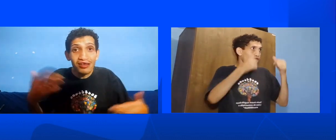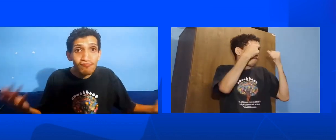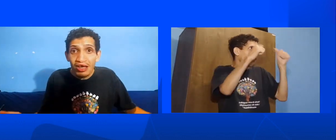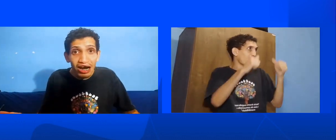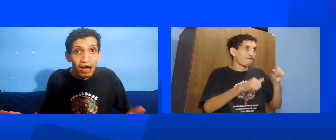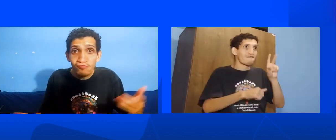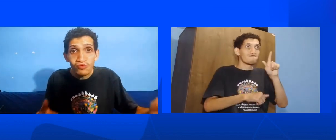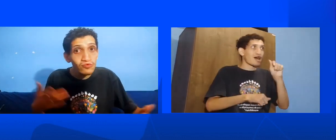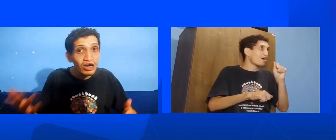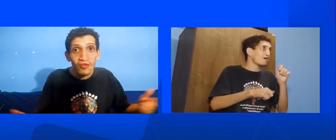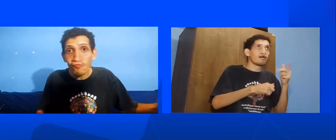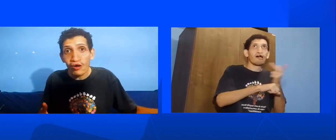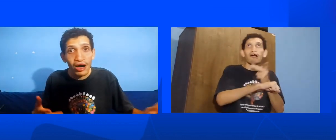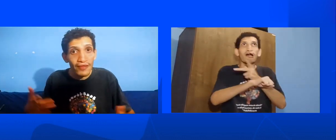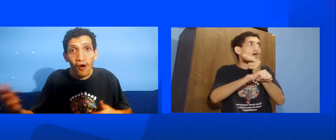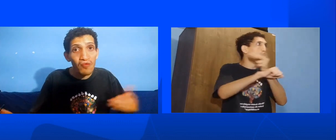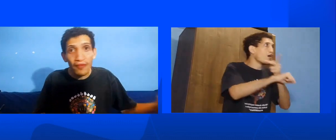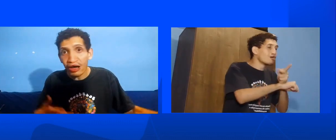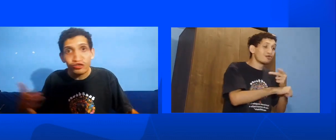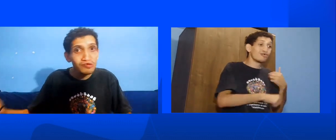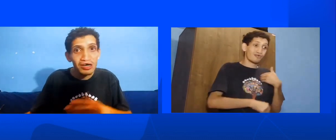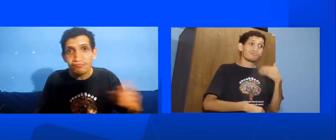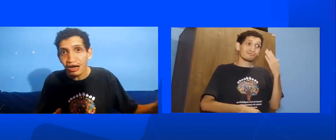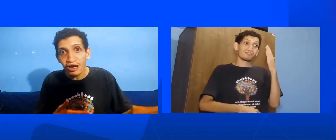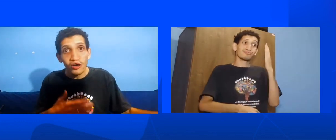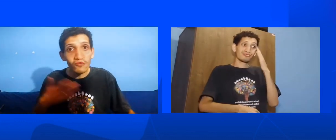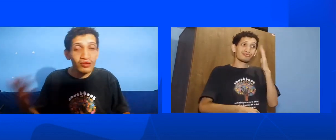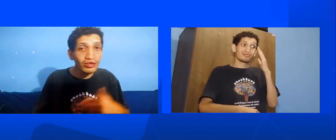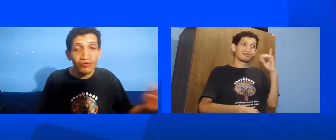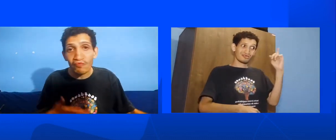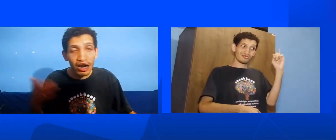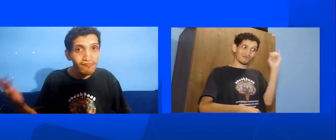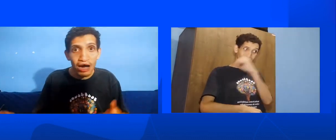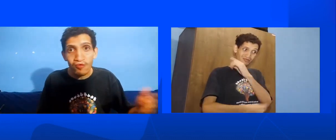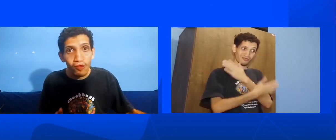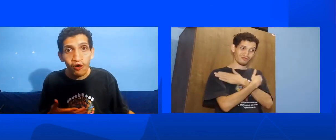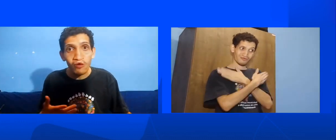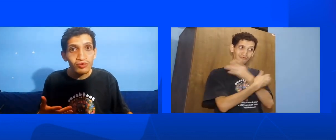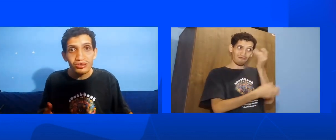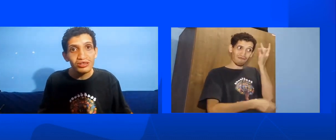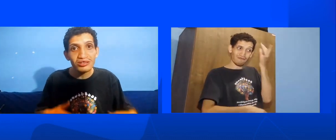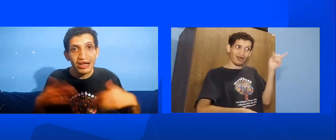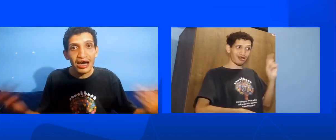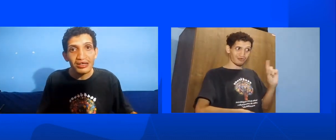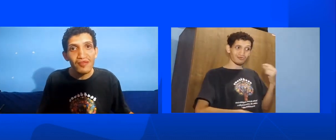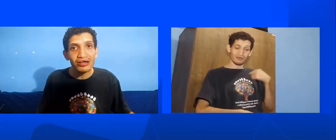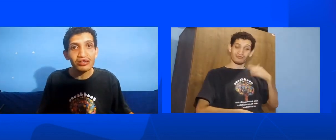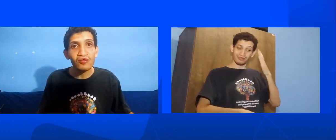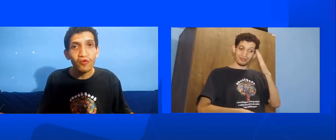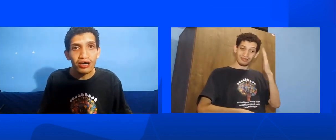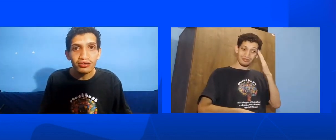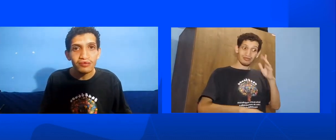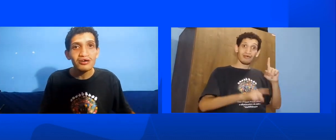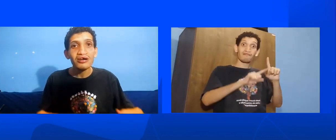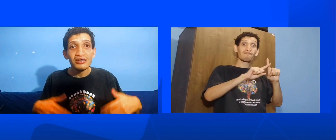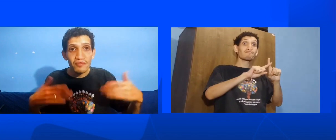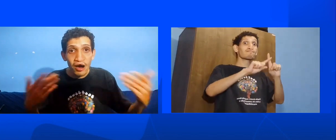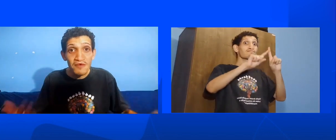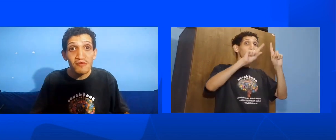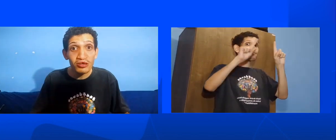Desesperado Procurando Algumas alternativas Para conseguir um trabalho Logo E sair dessa situação Que talvez